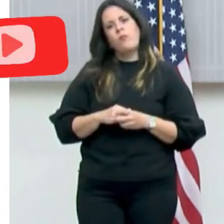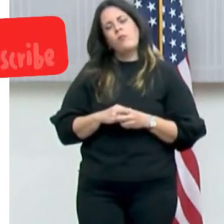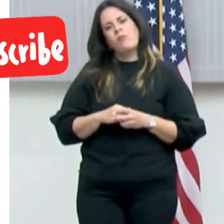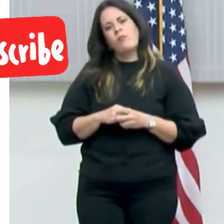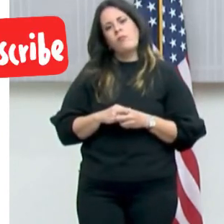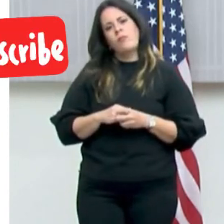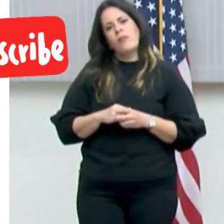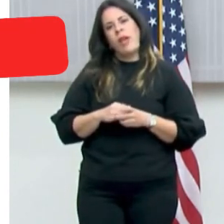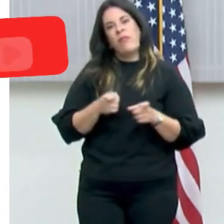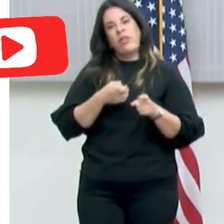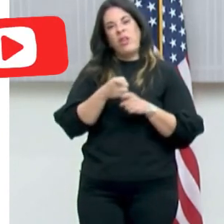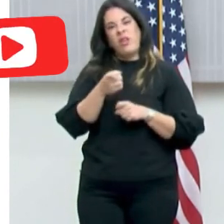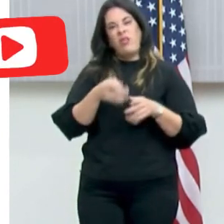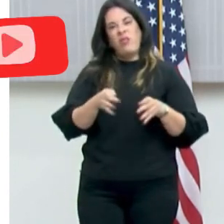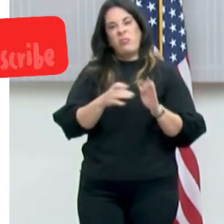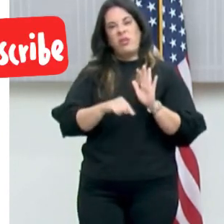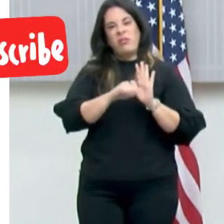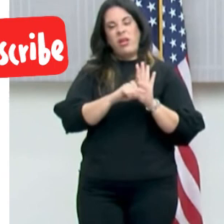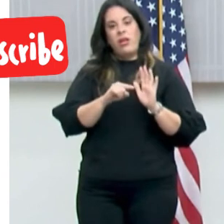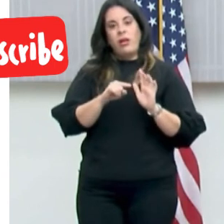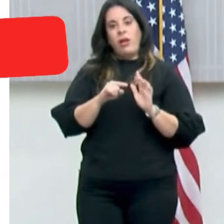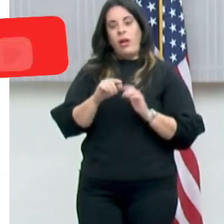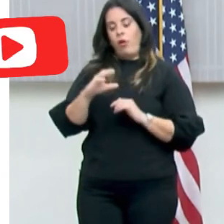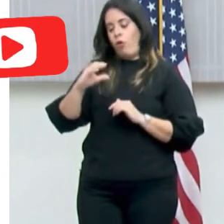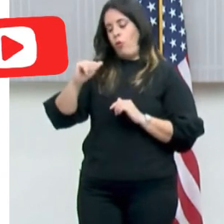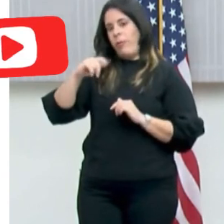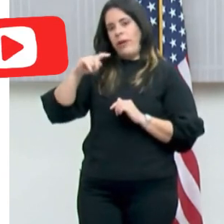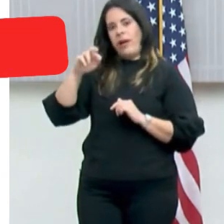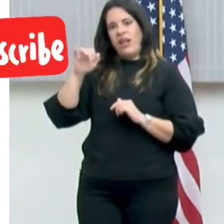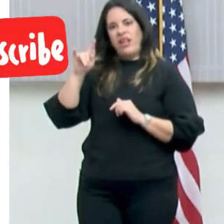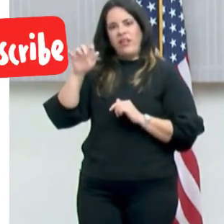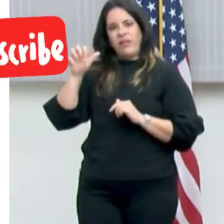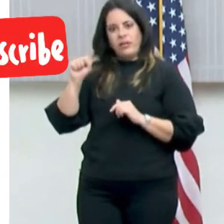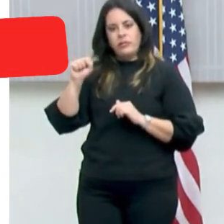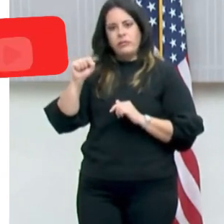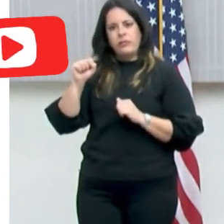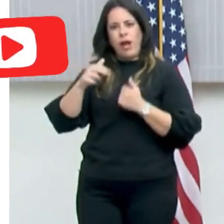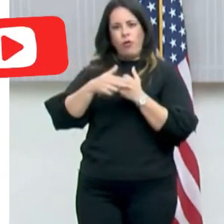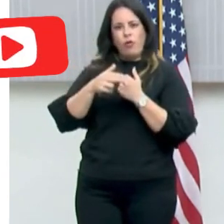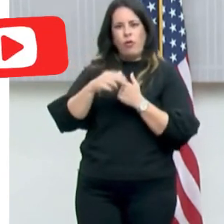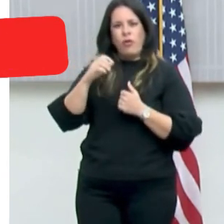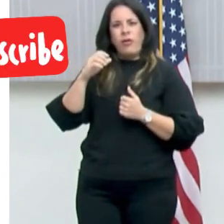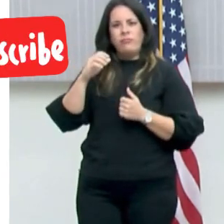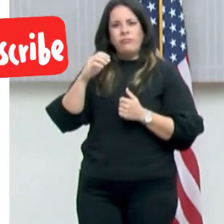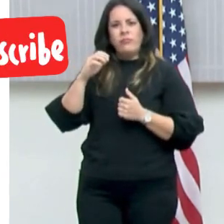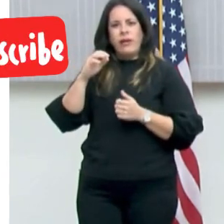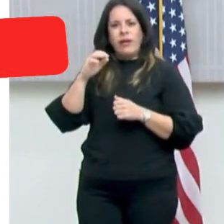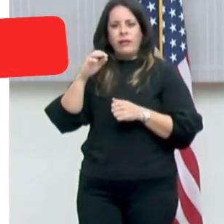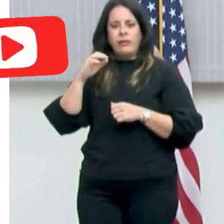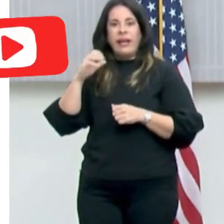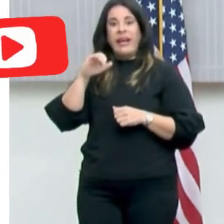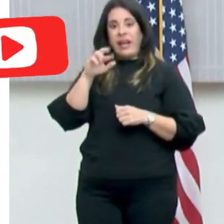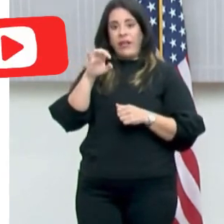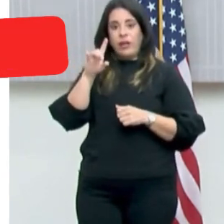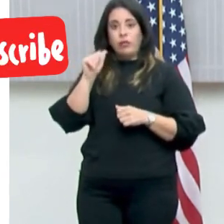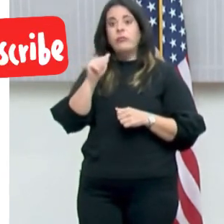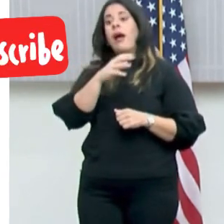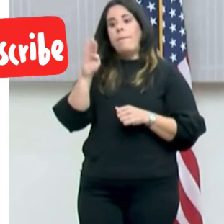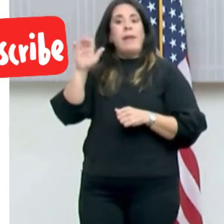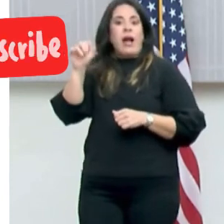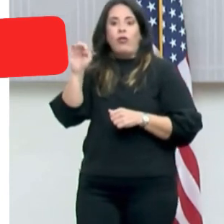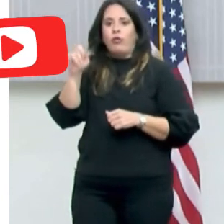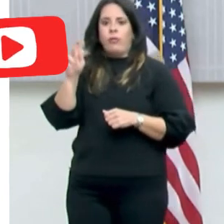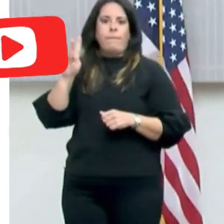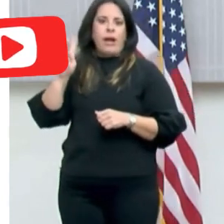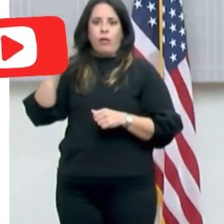impactaría negativamente a las cooperativas en Puerto Rico, cooperativas de ahorro y crédito, y la propia banca. Recibimos la